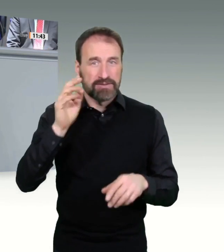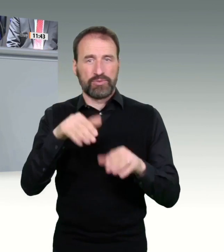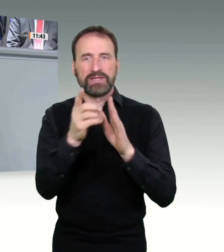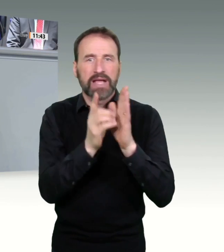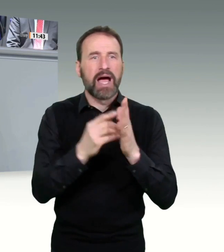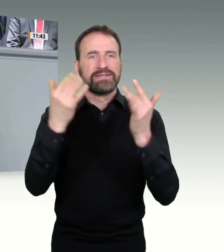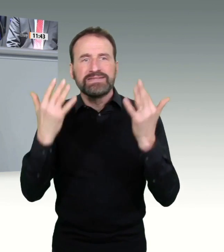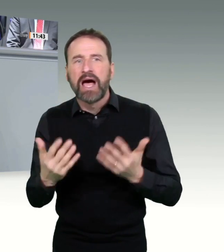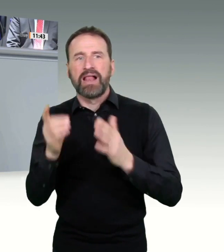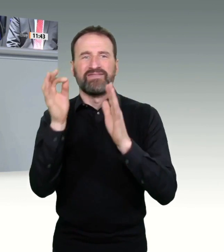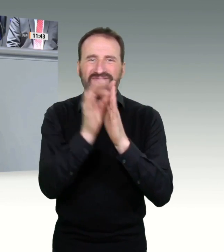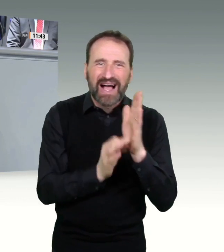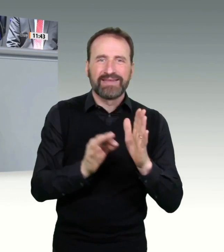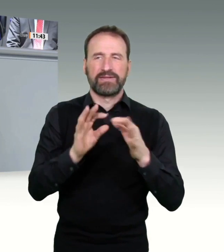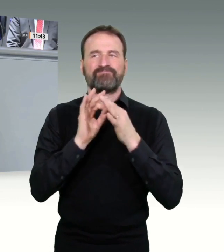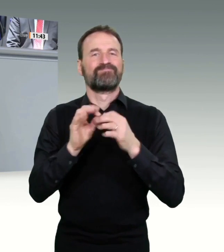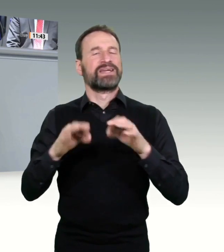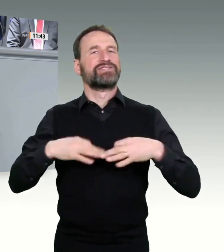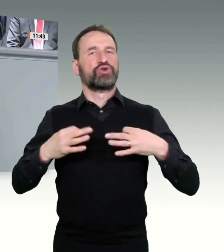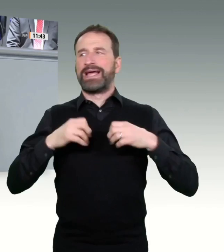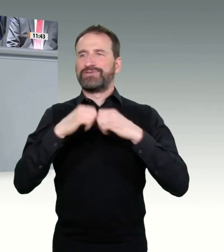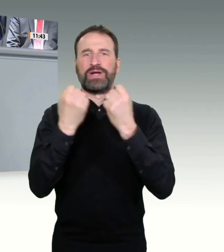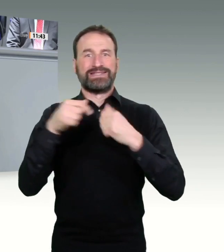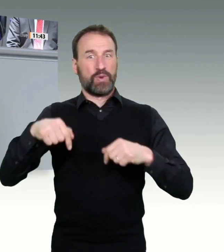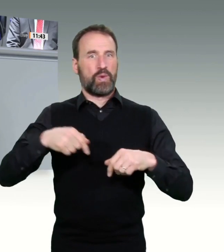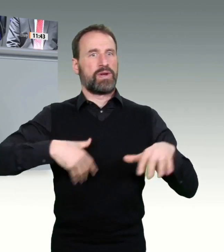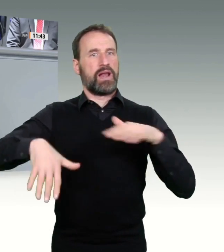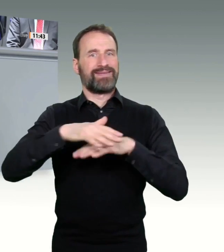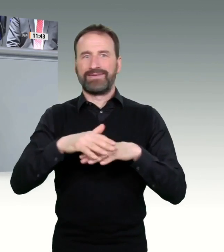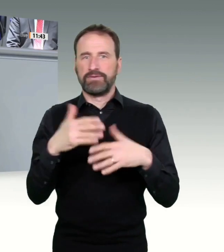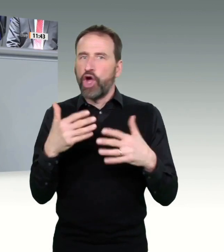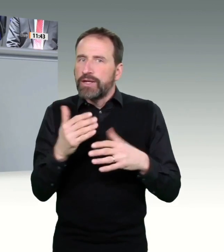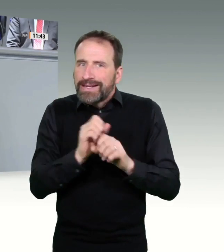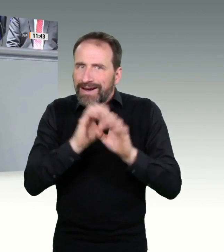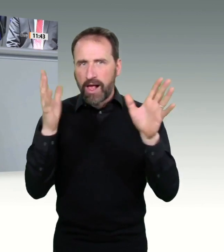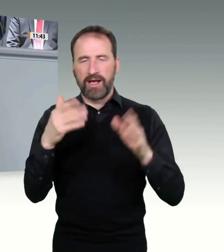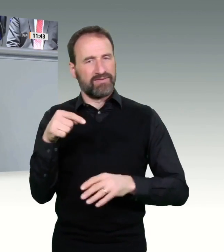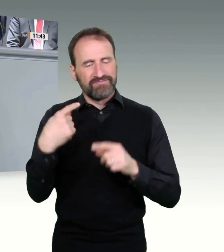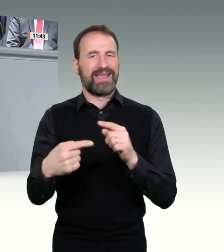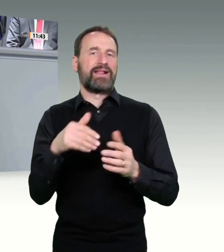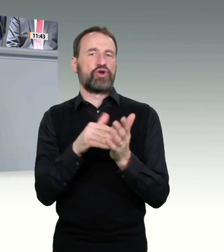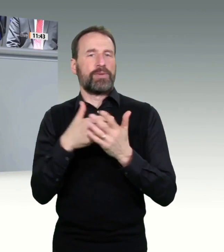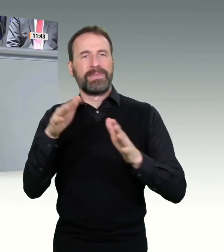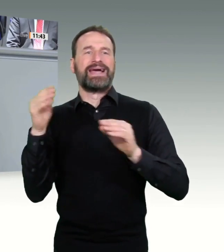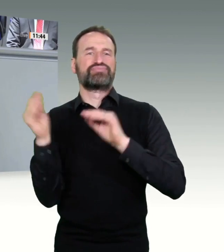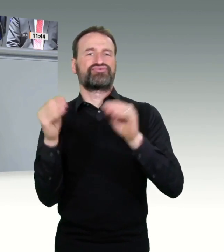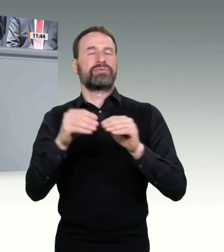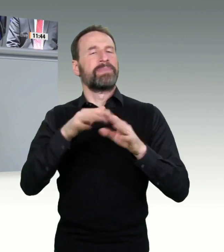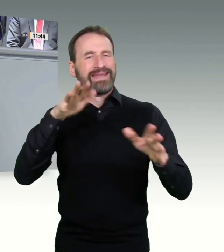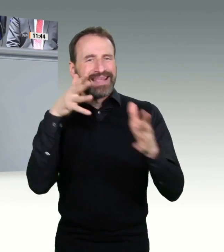aufgewendet wird. Und wir brauchen eben dieses meiner Meinung nach große Portal auch, um eben Fragen zu beantworten, wer kümmert sich um